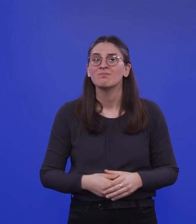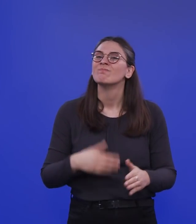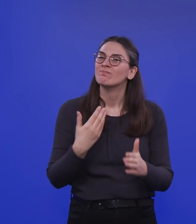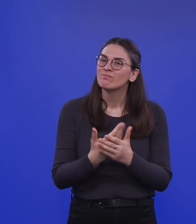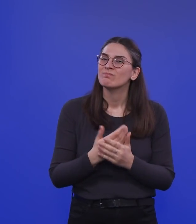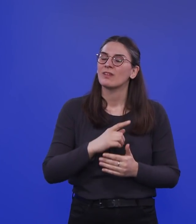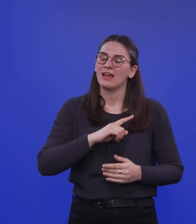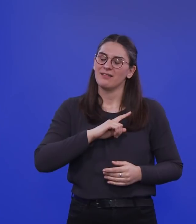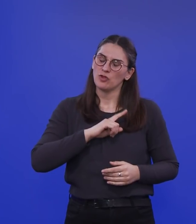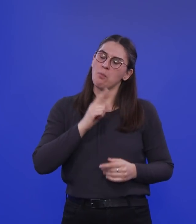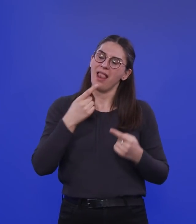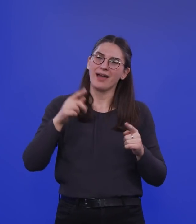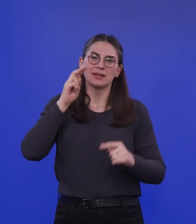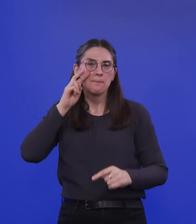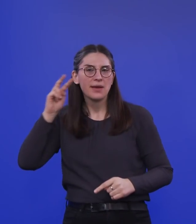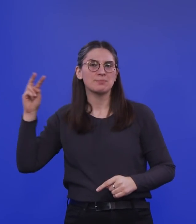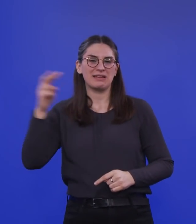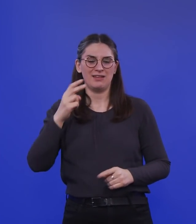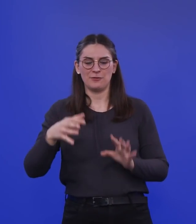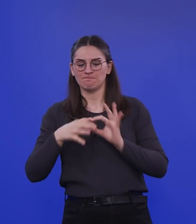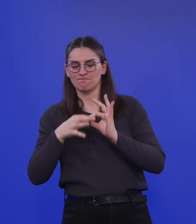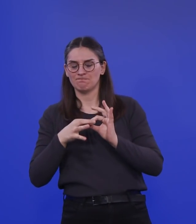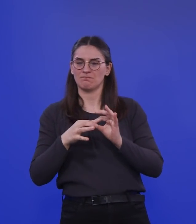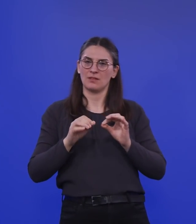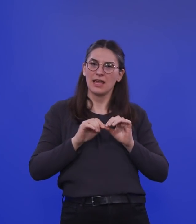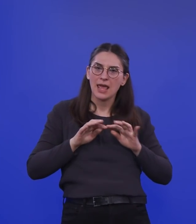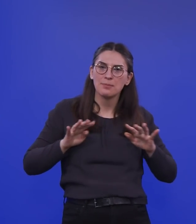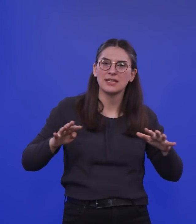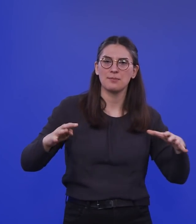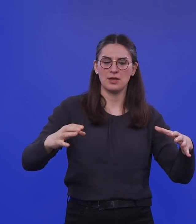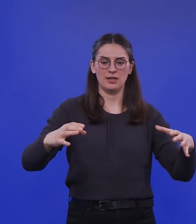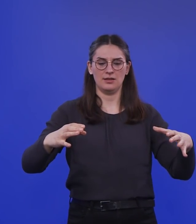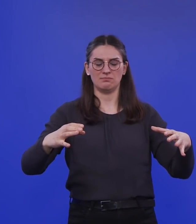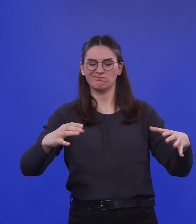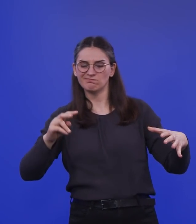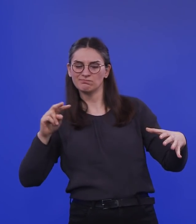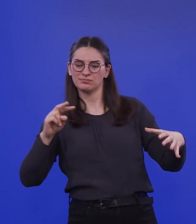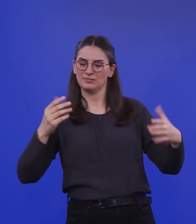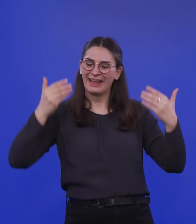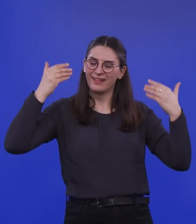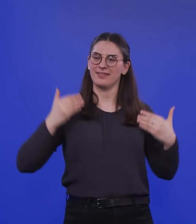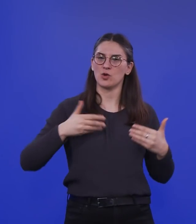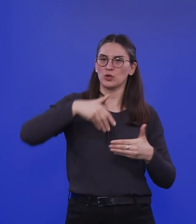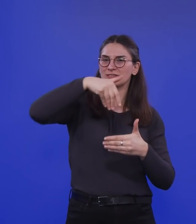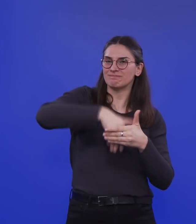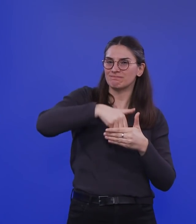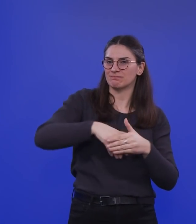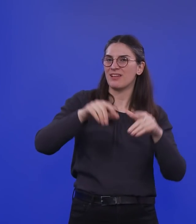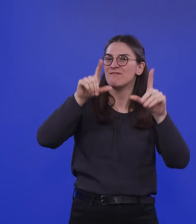epidemiologischen Verständnis her vergegenwärtigen, was eigentlich hinter dieser Begrifflichkeit steckt. Was das ist, ja.